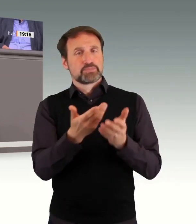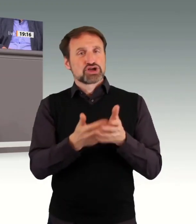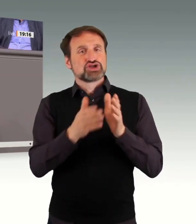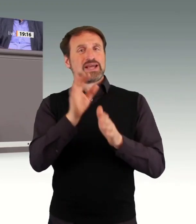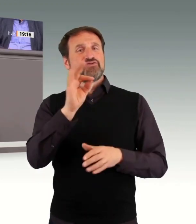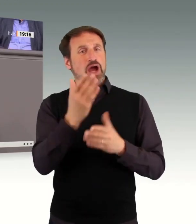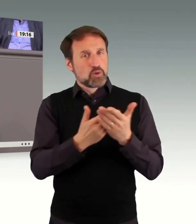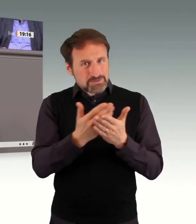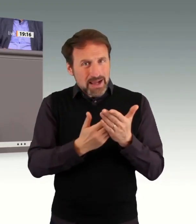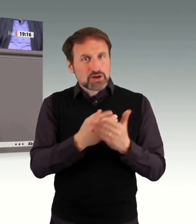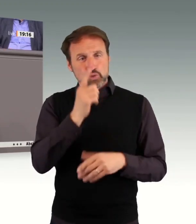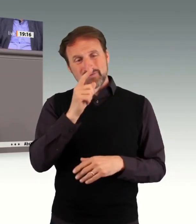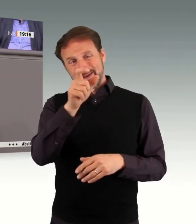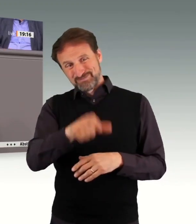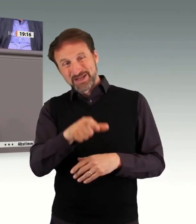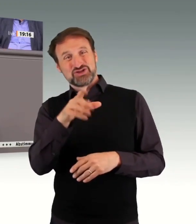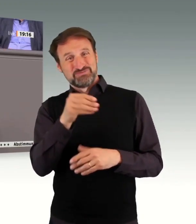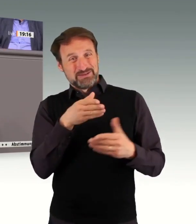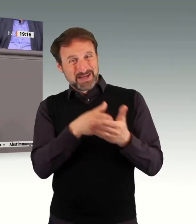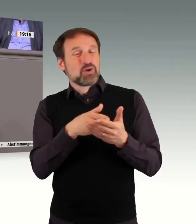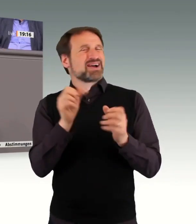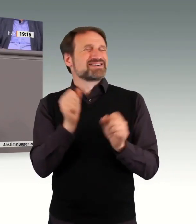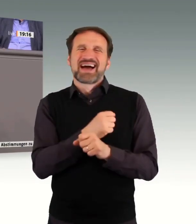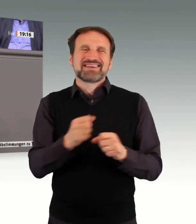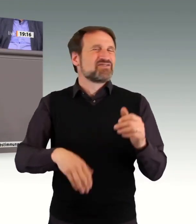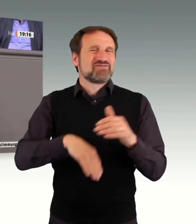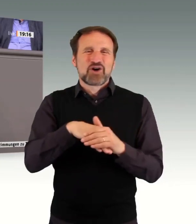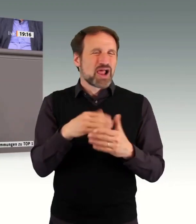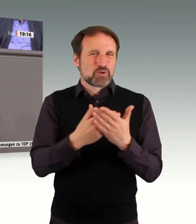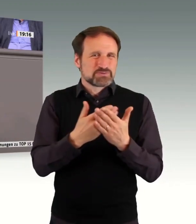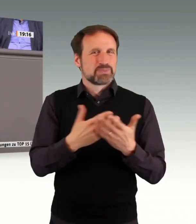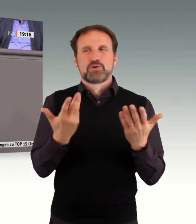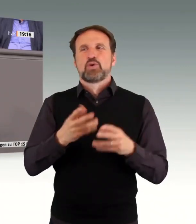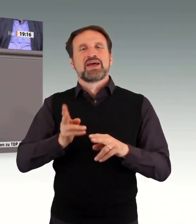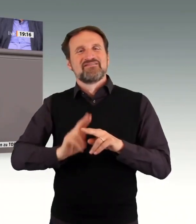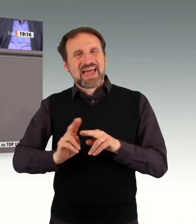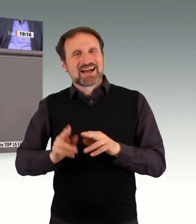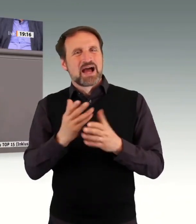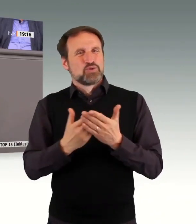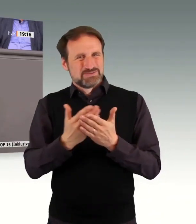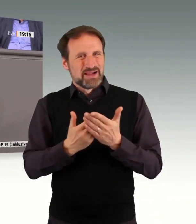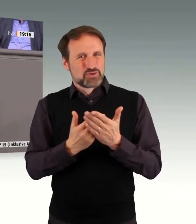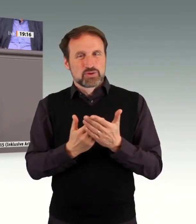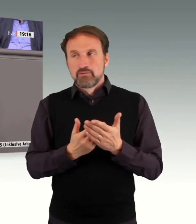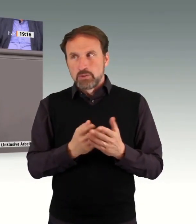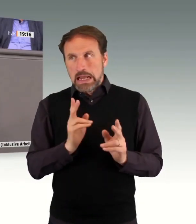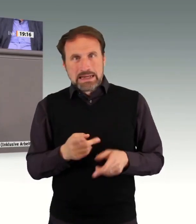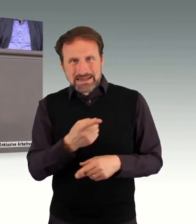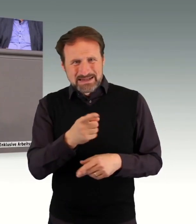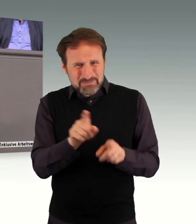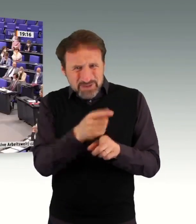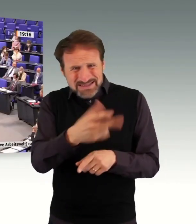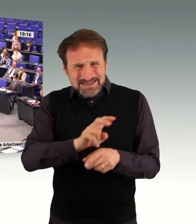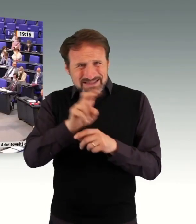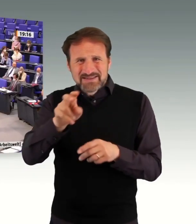mit Behinderung keine Vollausbildung machen kann und keine Werkeausbildung. Denn dann gehört er ja eigentlich auch gar nicht in die Werkstatt. Was soll ein Mensch, der